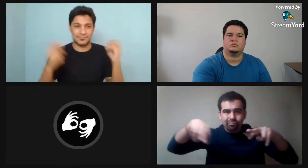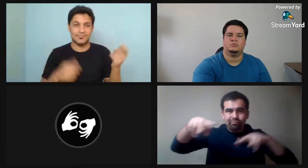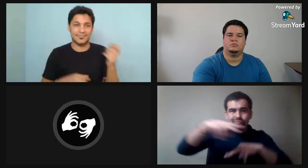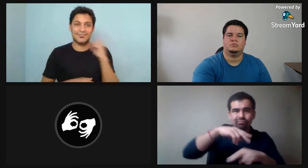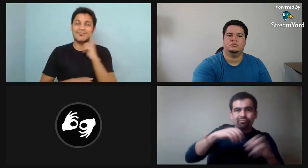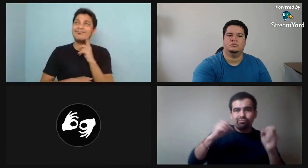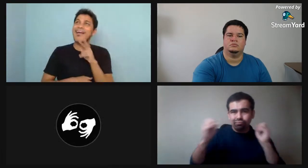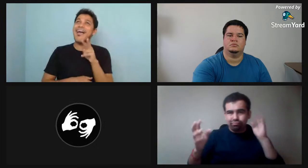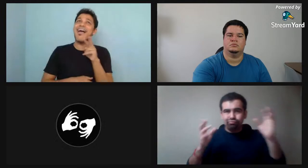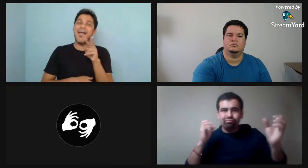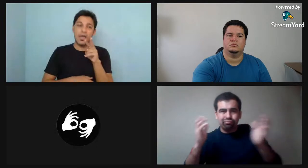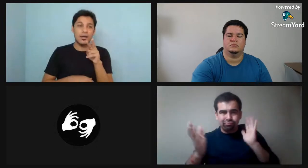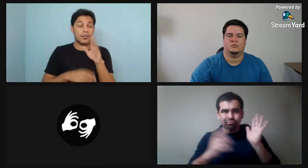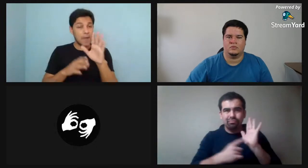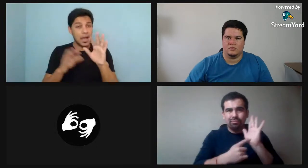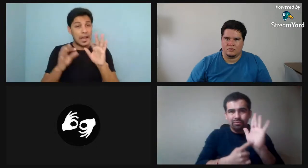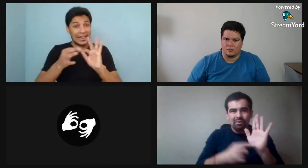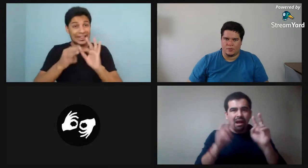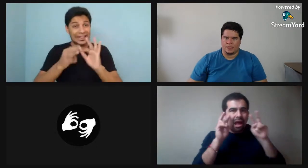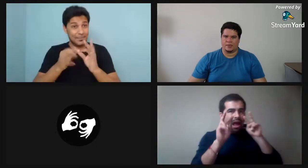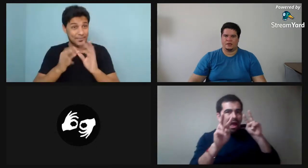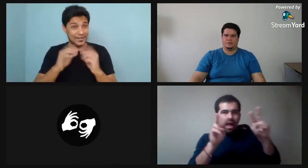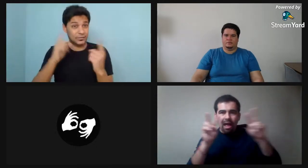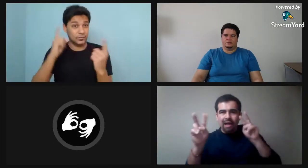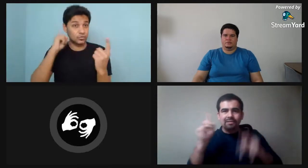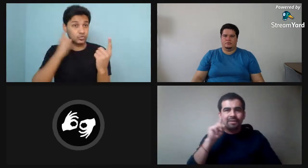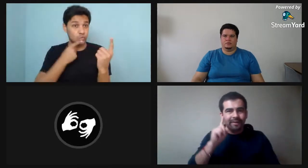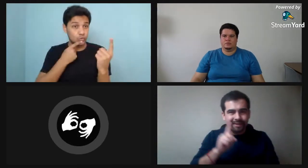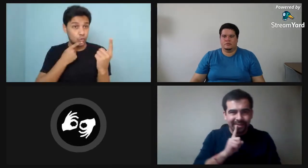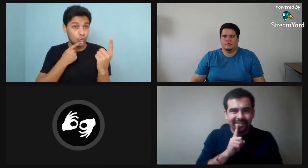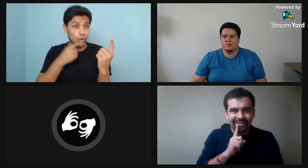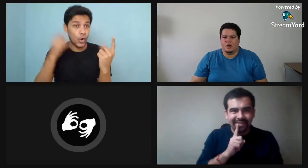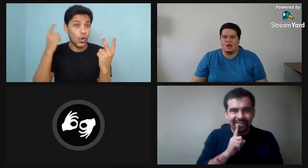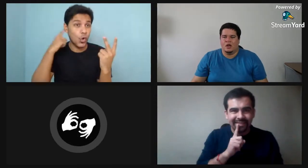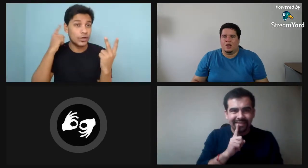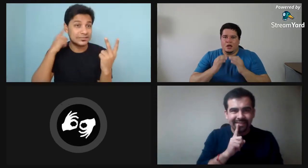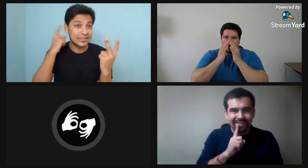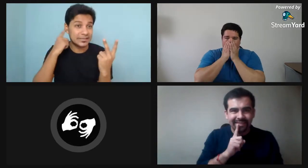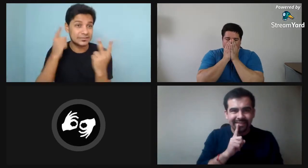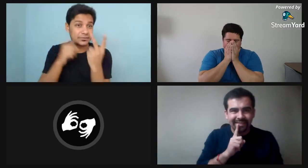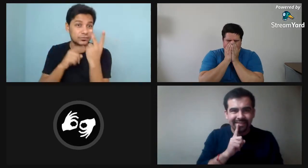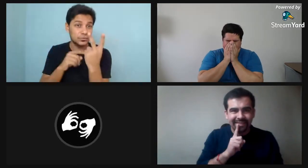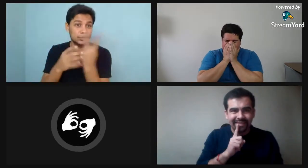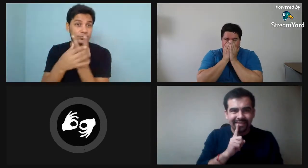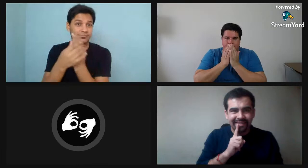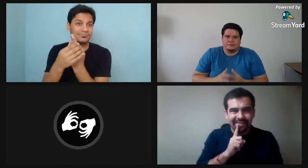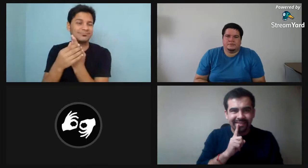intérpretes también y otros tipos de artes visuales sordas